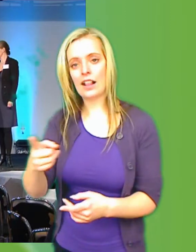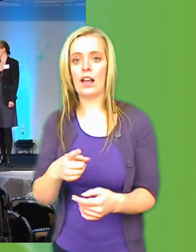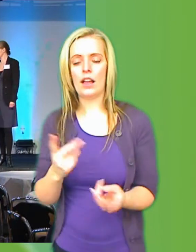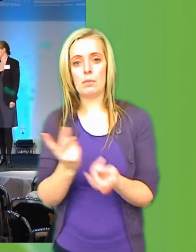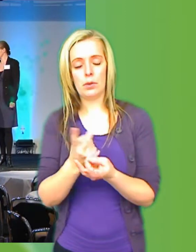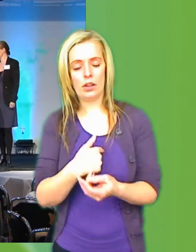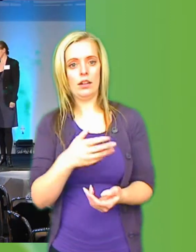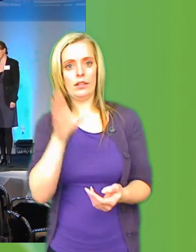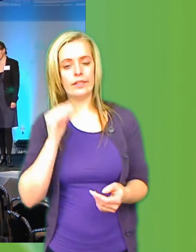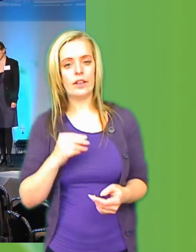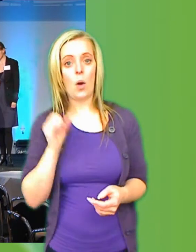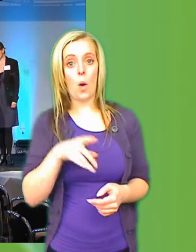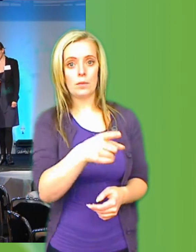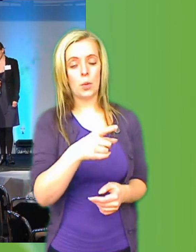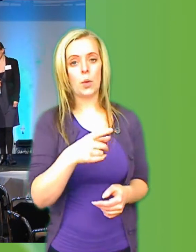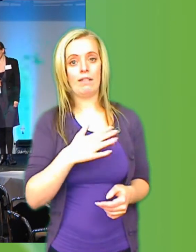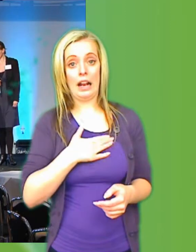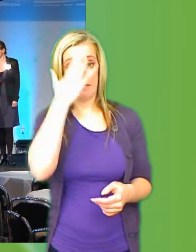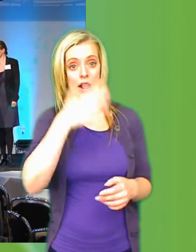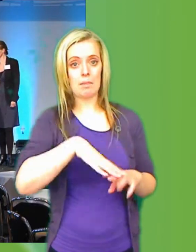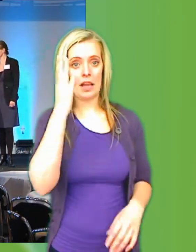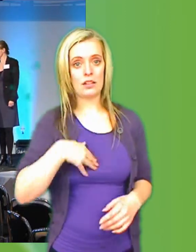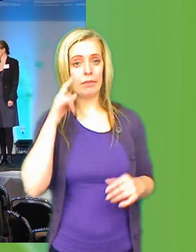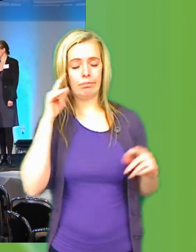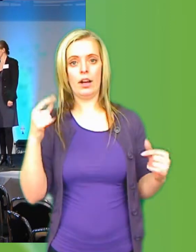Vill du veta mer kan du gå ut på BIP? Ja,